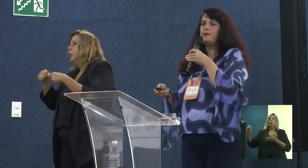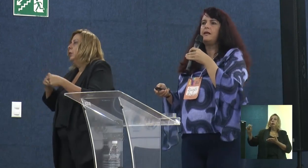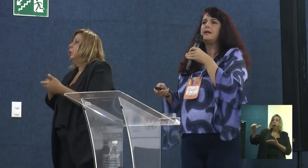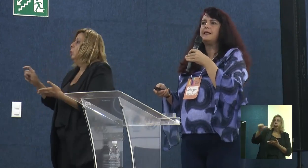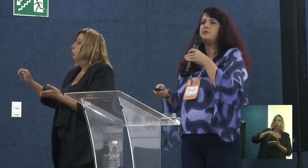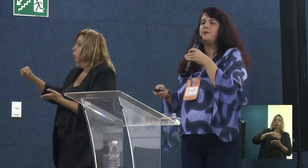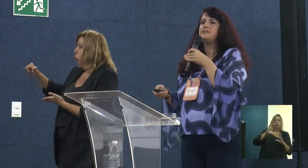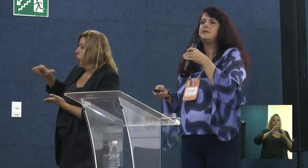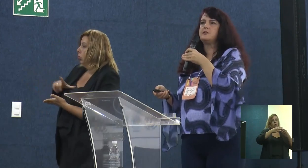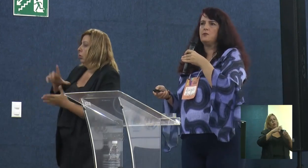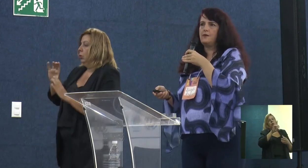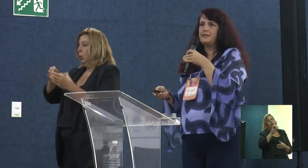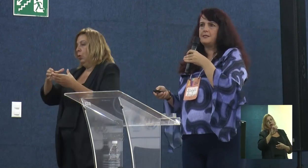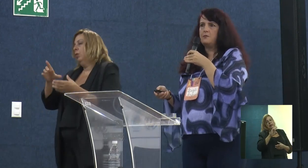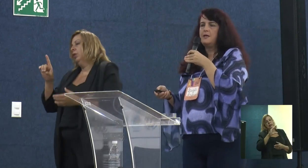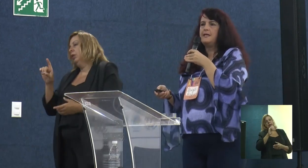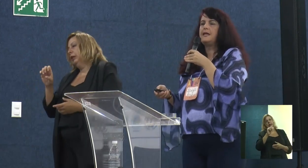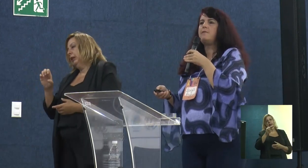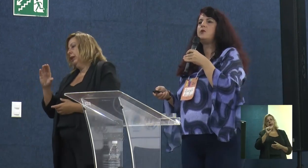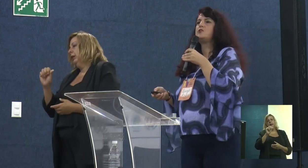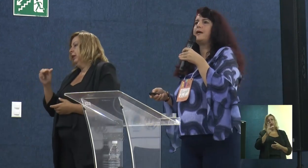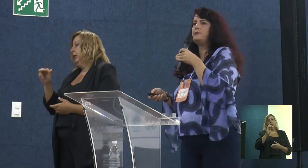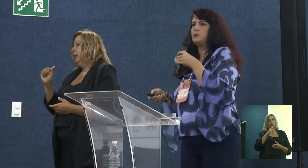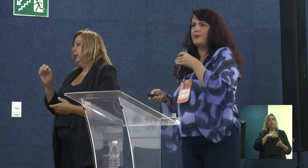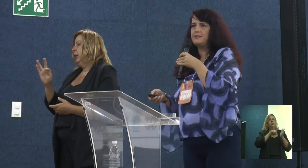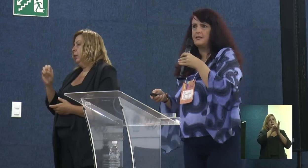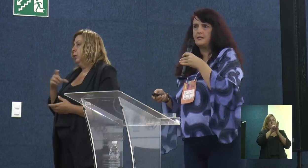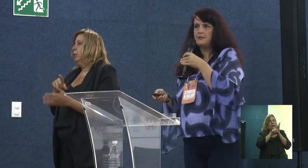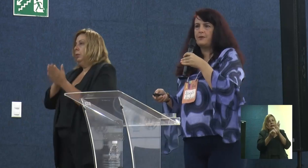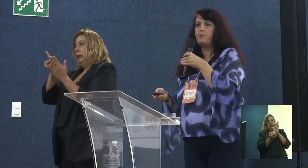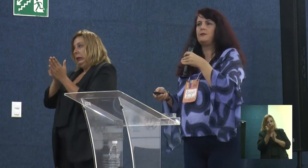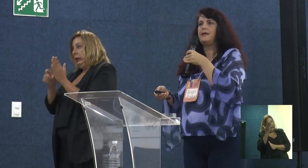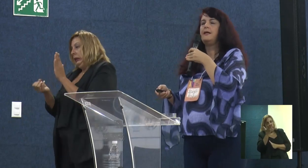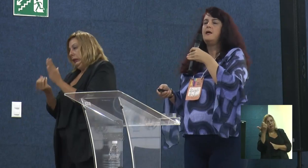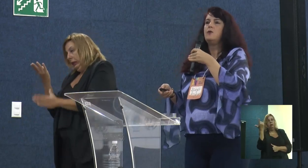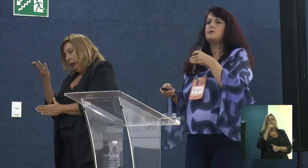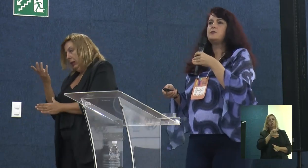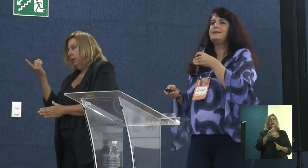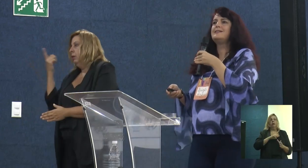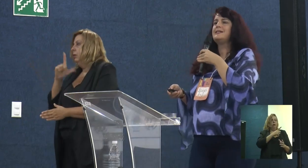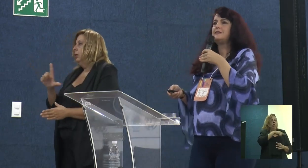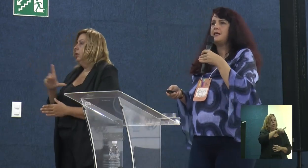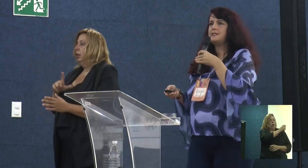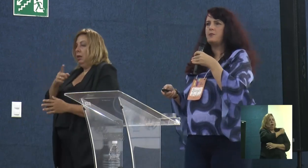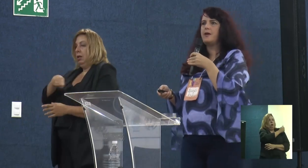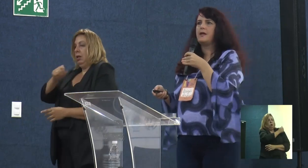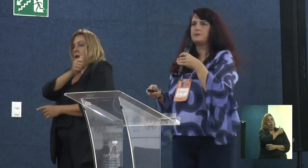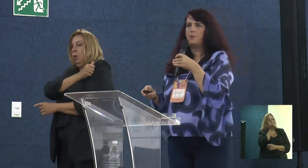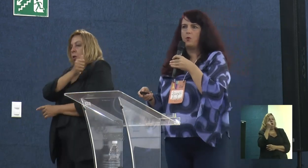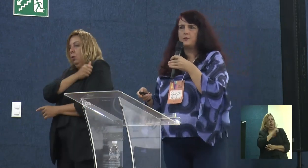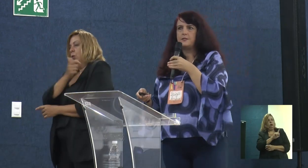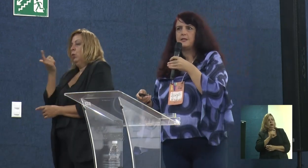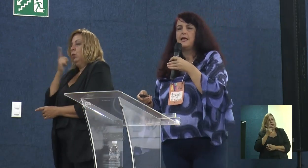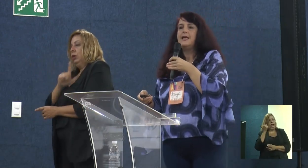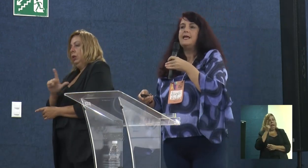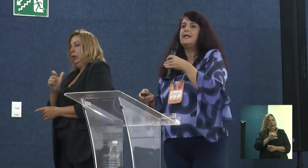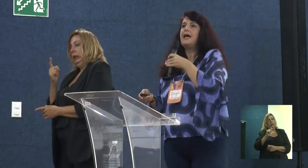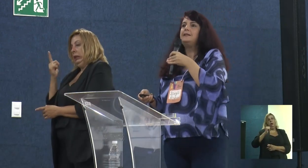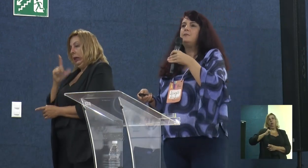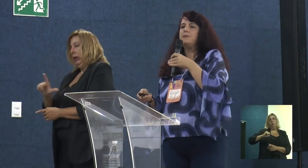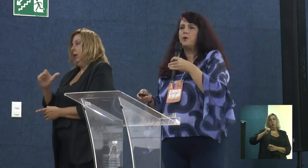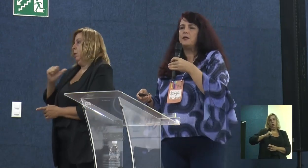recurso pelo decanato de pesquisa e inovação, criar projeto de pesquisa para poder os estudantes receberem as bolsas,